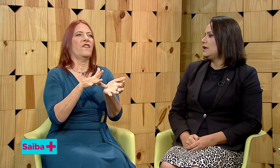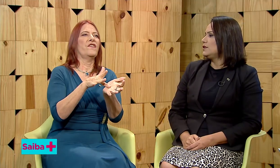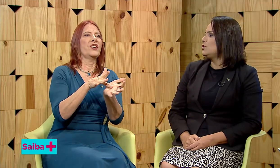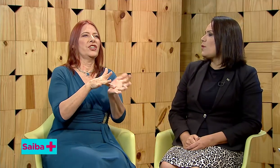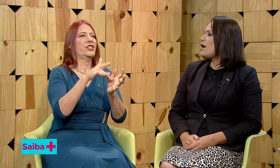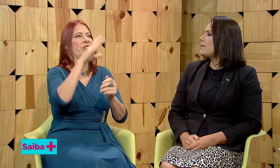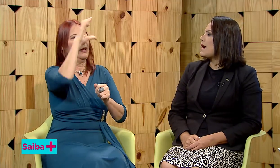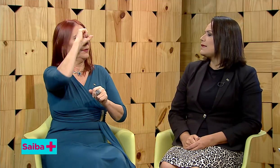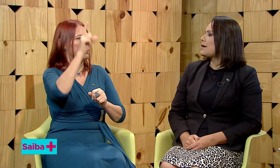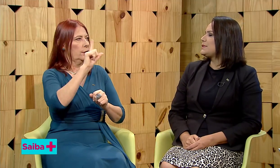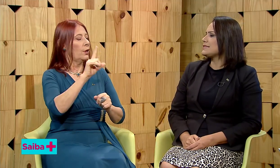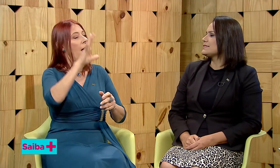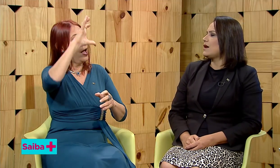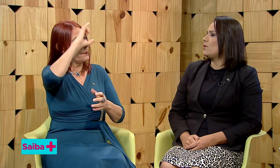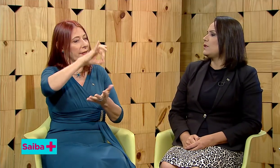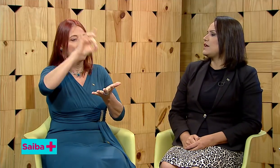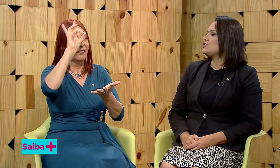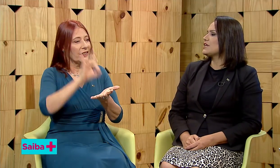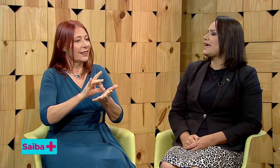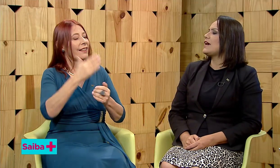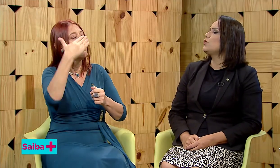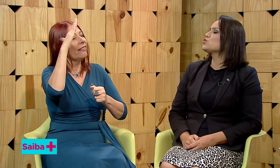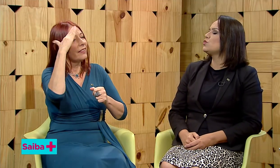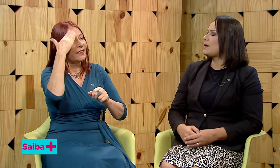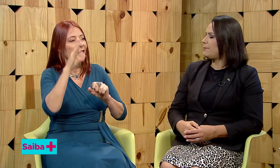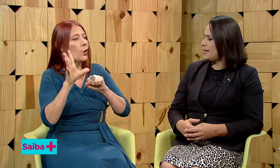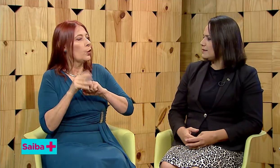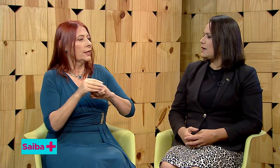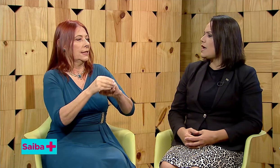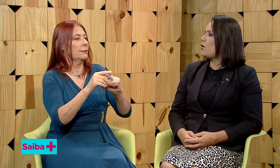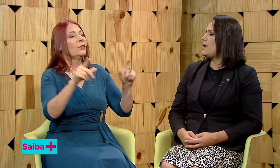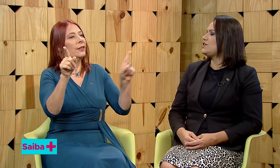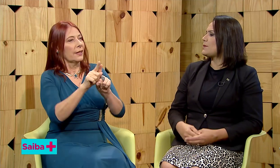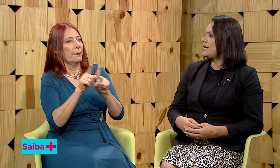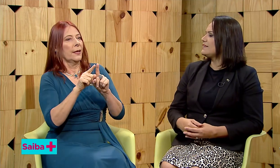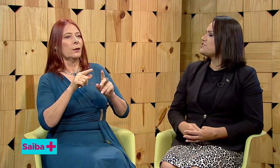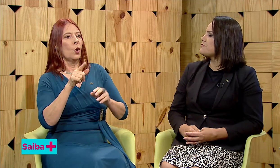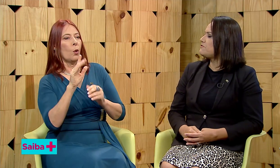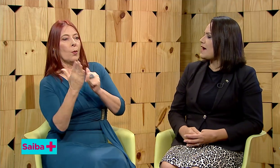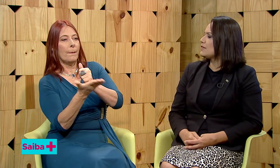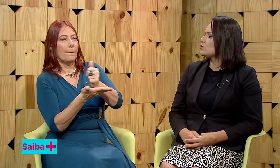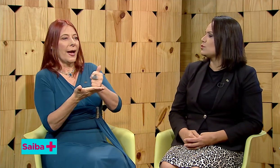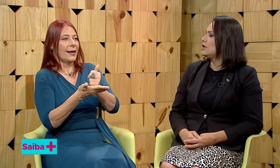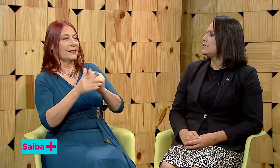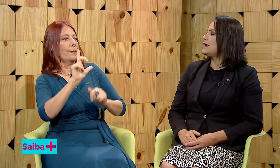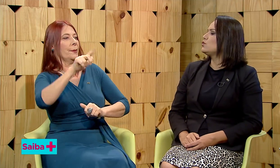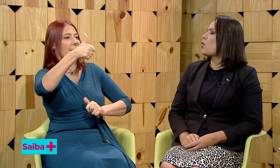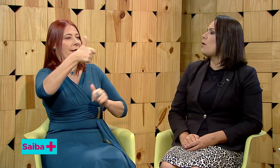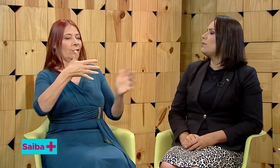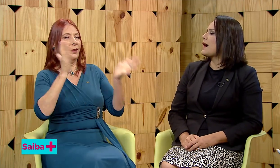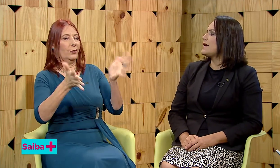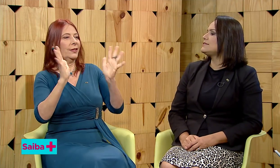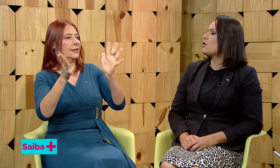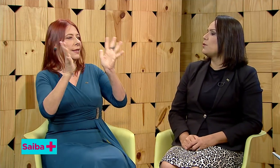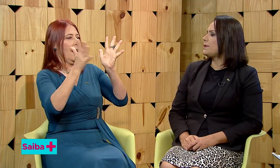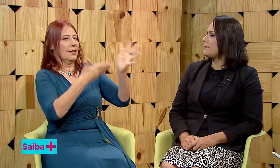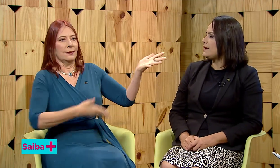Não é uma adaptação. A gente quer que o surdo aprenda realmente, aprenda de fato, tendo como base, como primeira